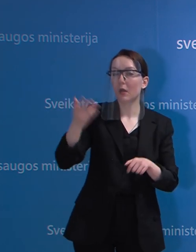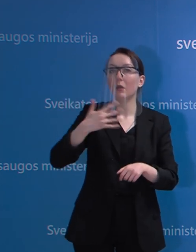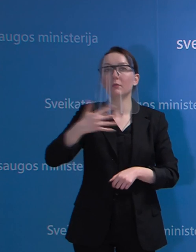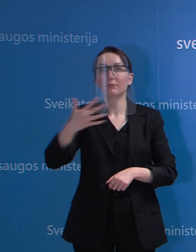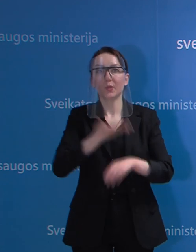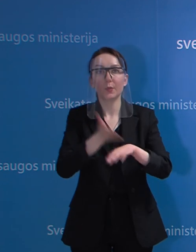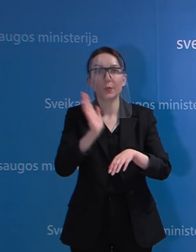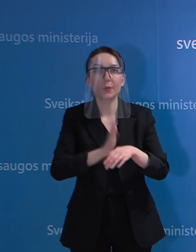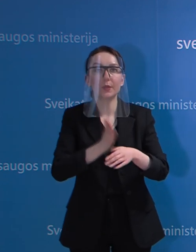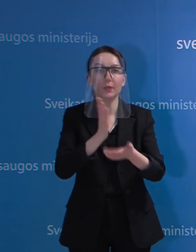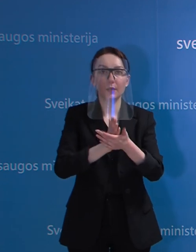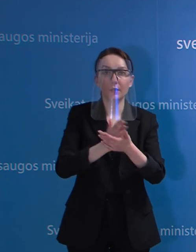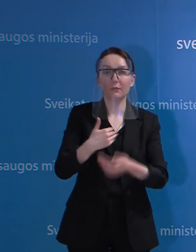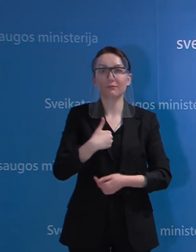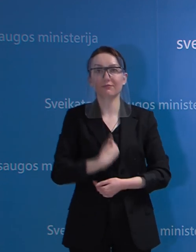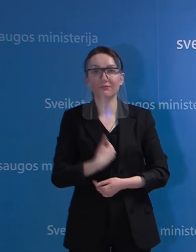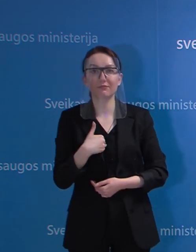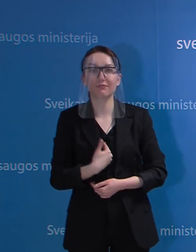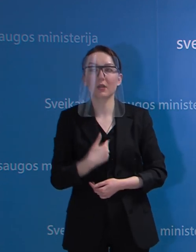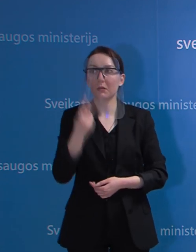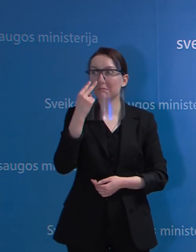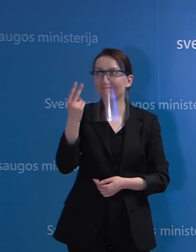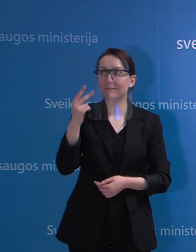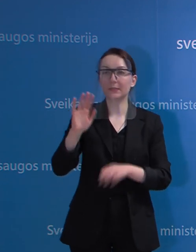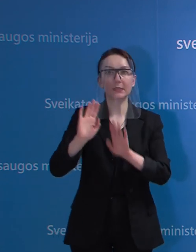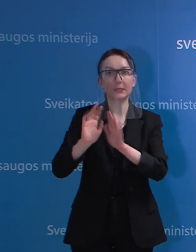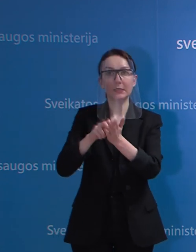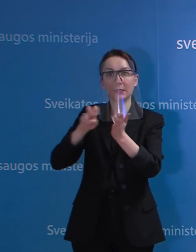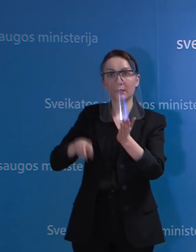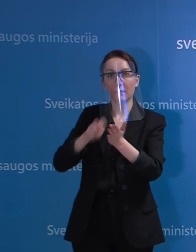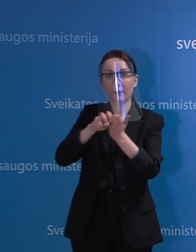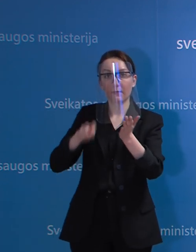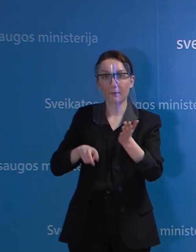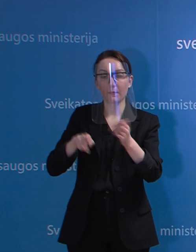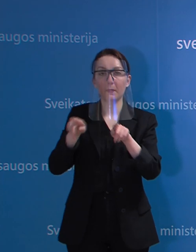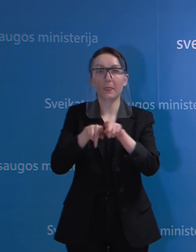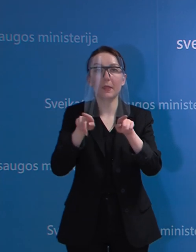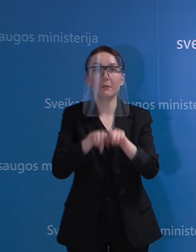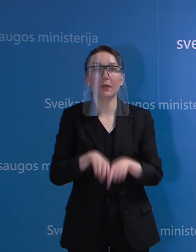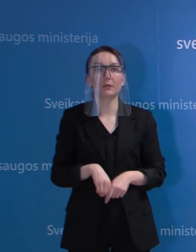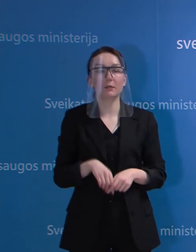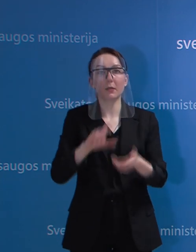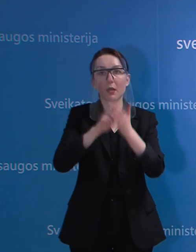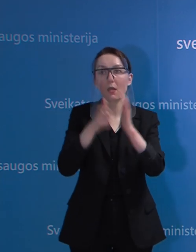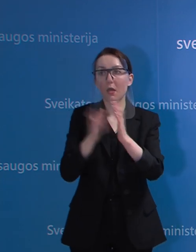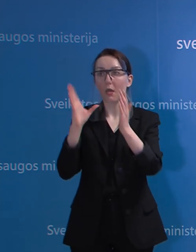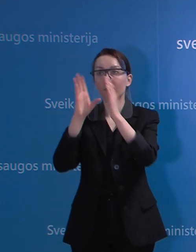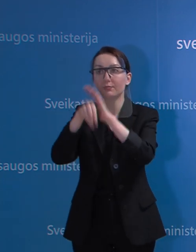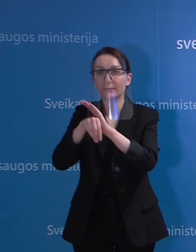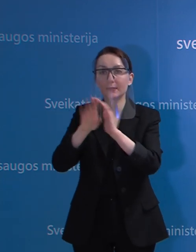kvepavimo takų infekcijos arba jų simptomai, neiti į aptarnaujamųjų gyventojų patalpas,